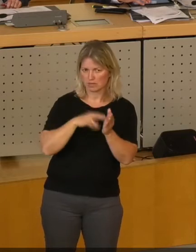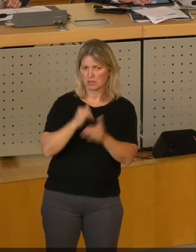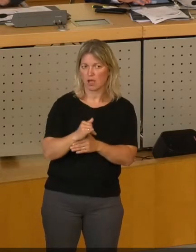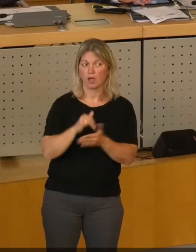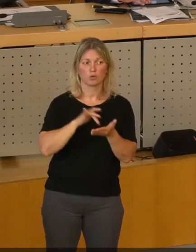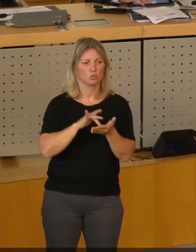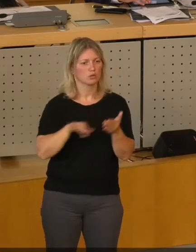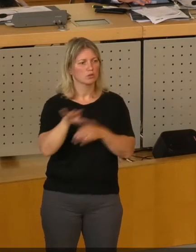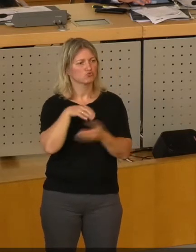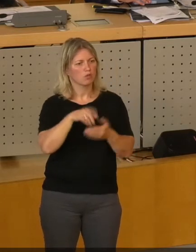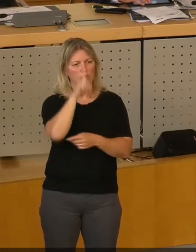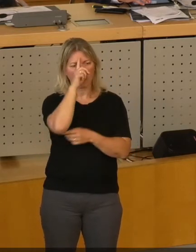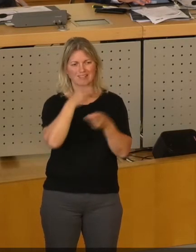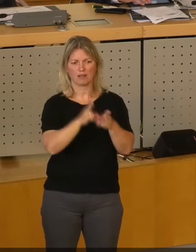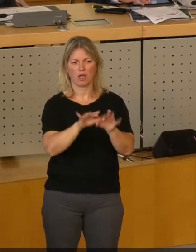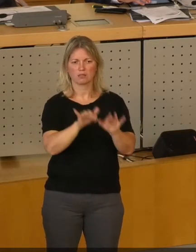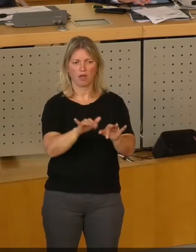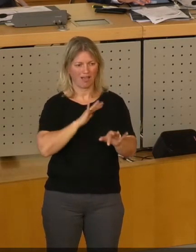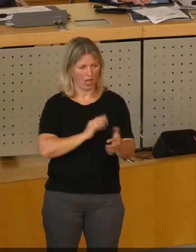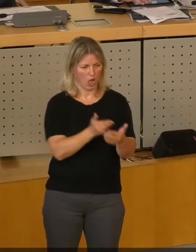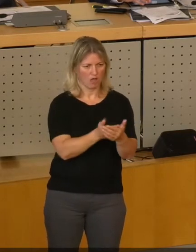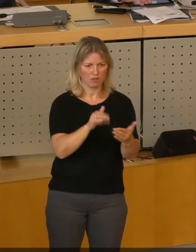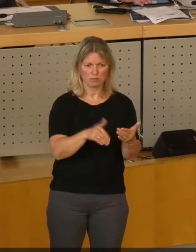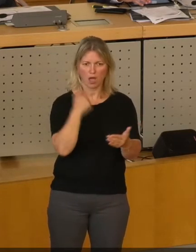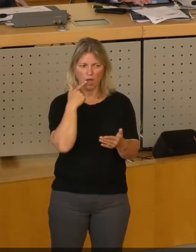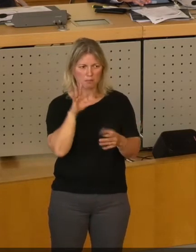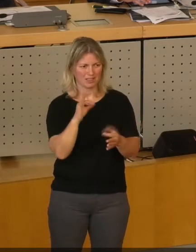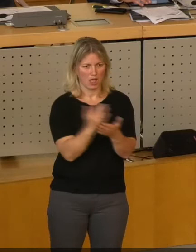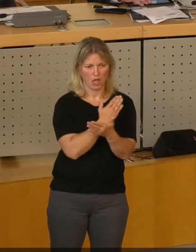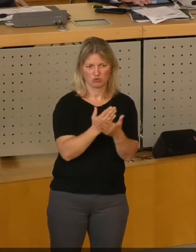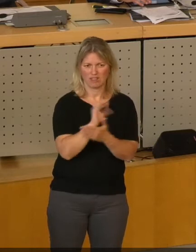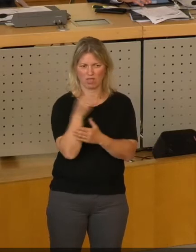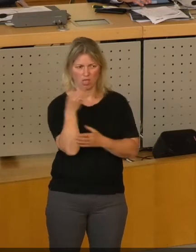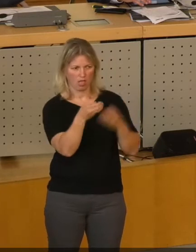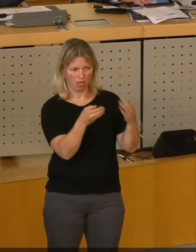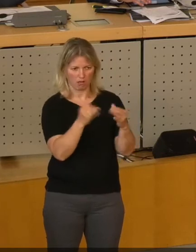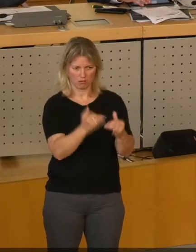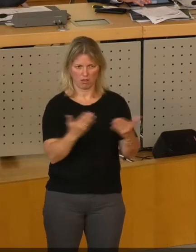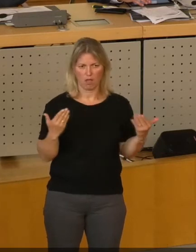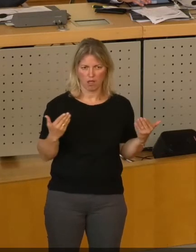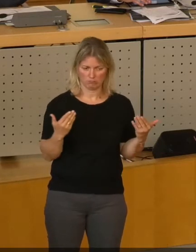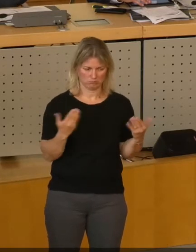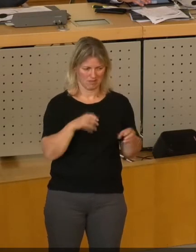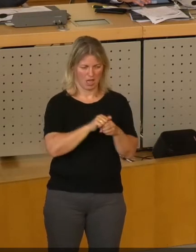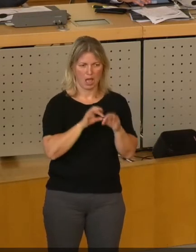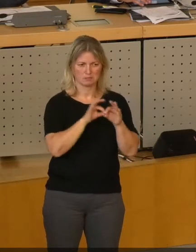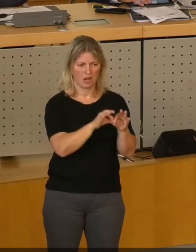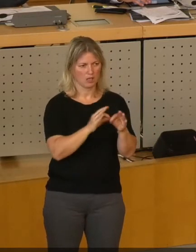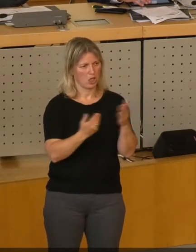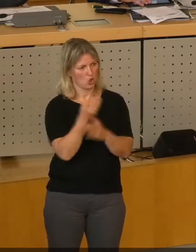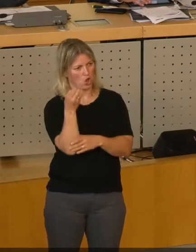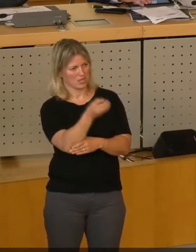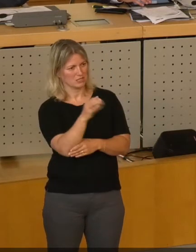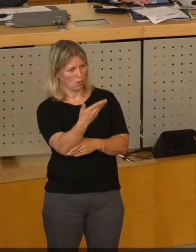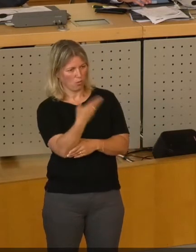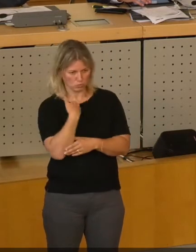die Aufgaben auch wahrnehmen zu können und die ihm zustehen. Und das ist bei der Besetzung der Amtsleiter der Fall.